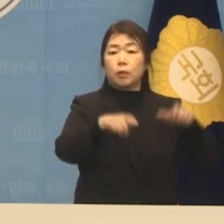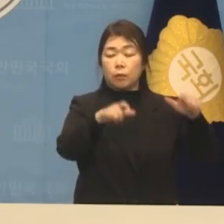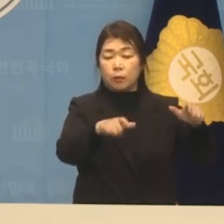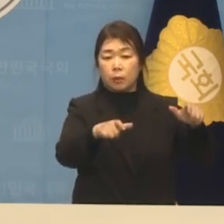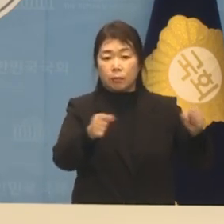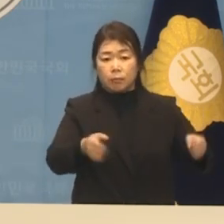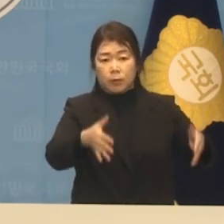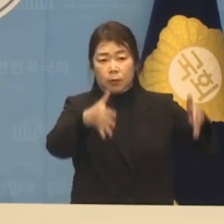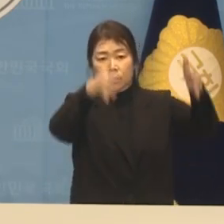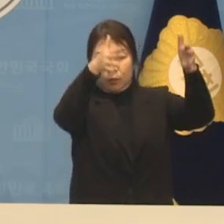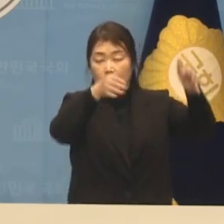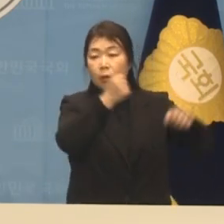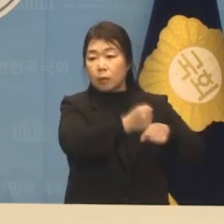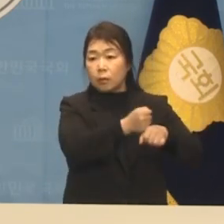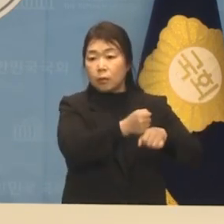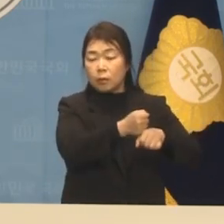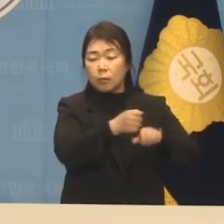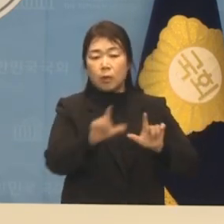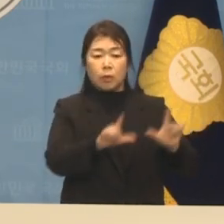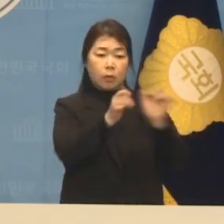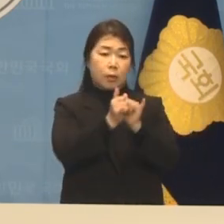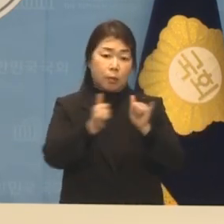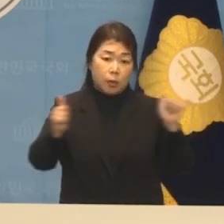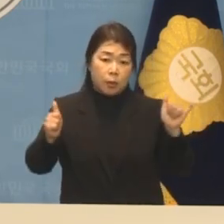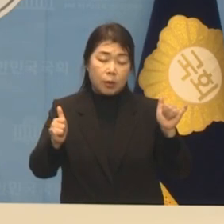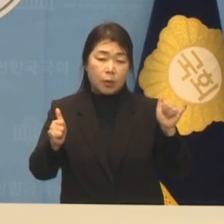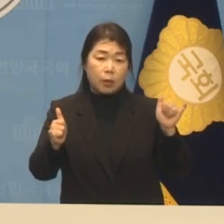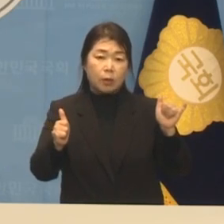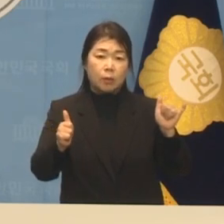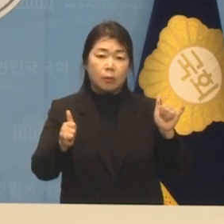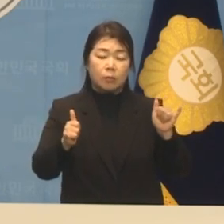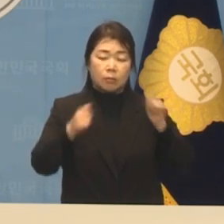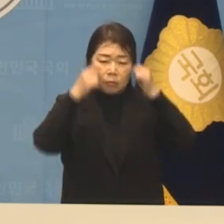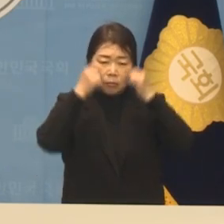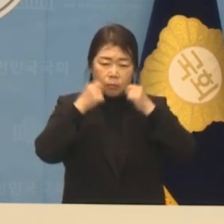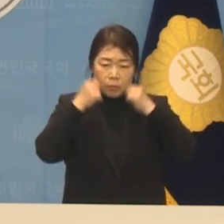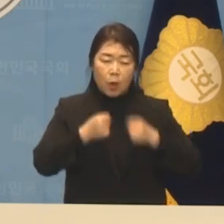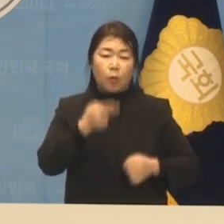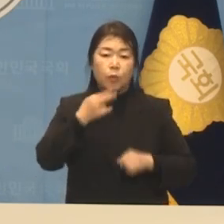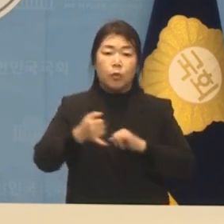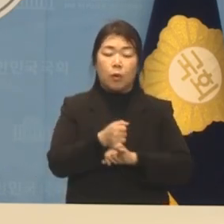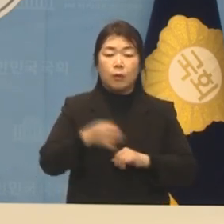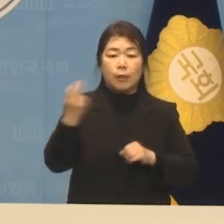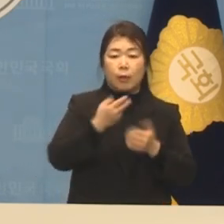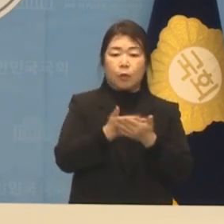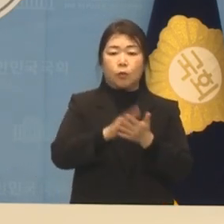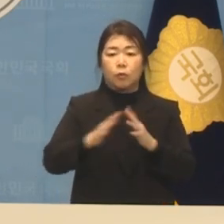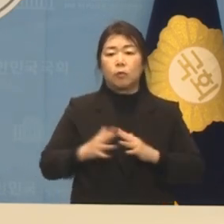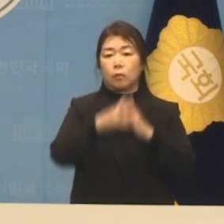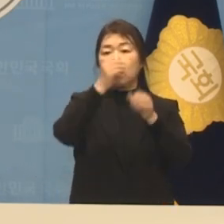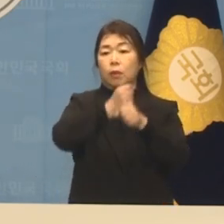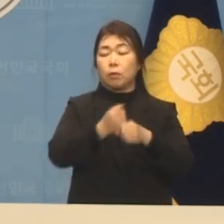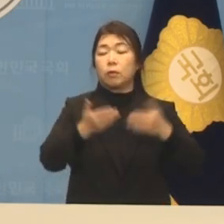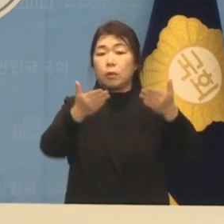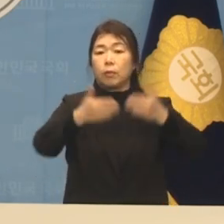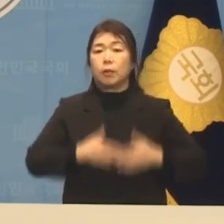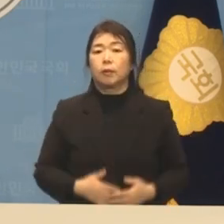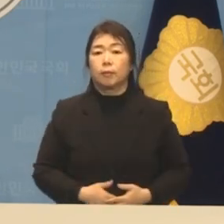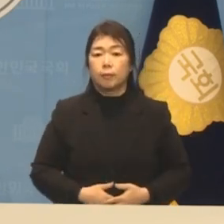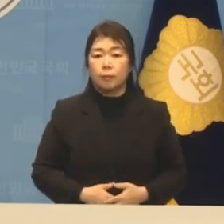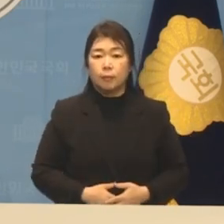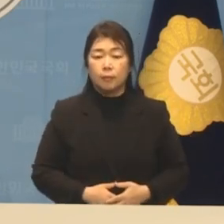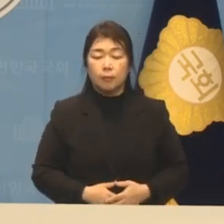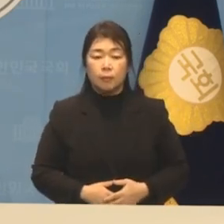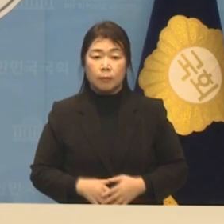상승으로 목동 신정지구 거주민들이 피눌문을 흘리지 않는 재건축을 실현하겠습니다. 생태